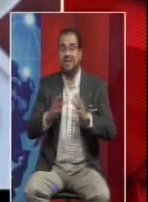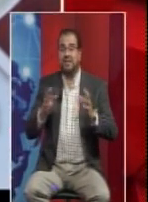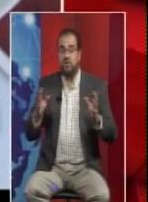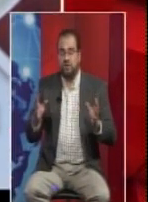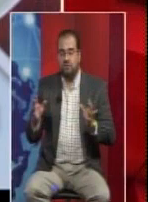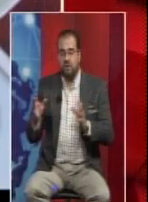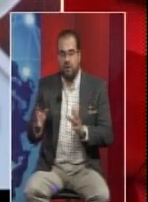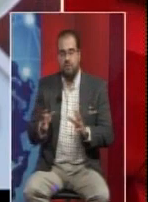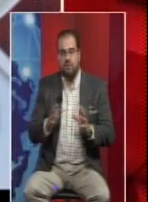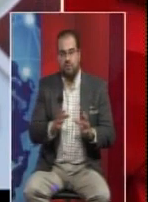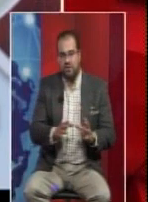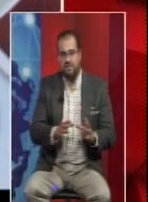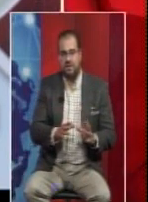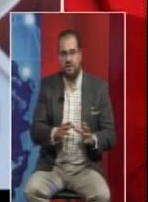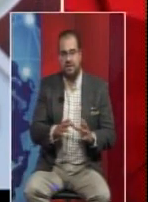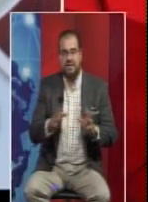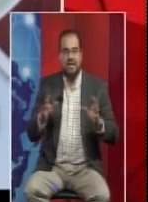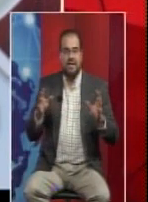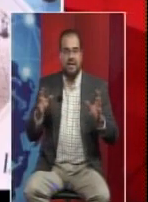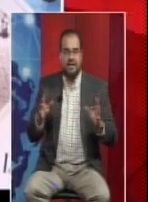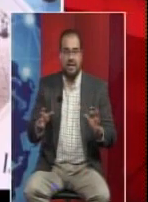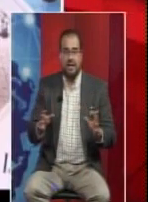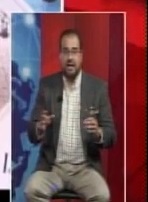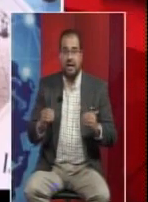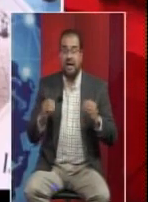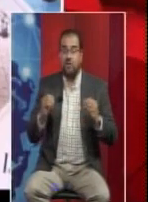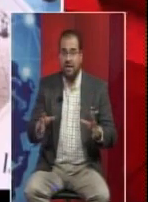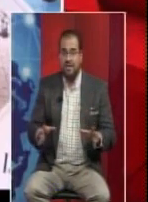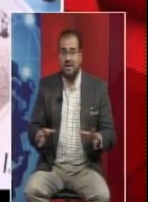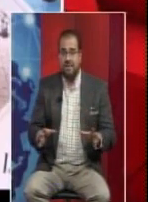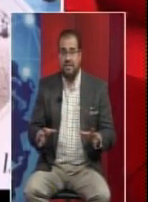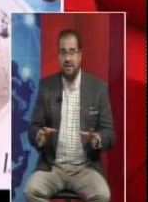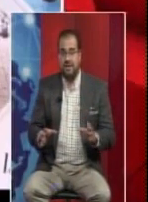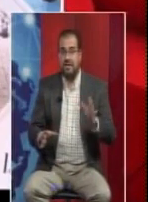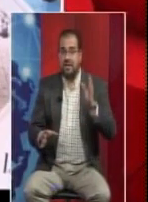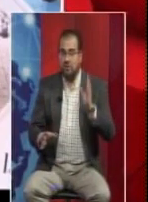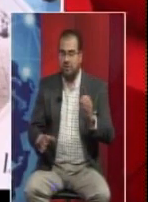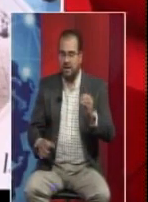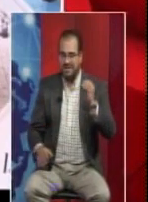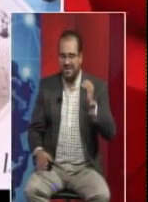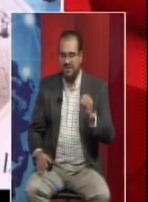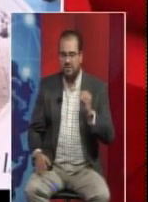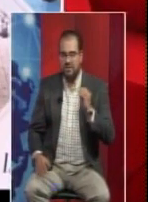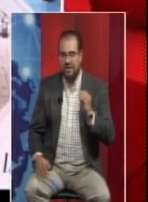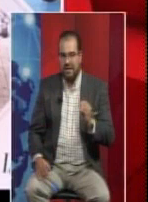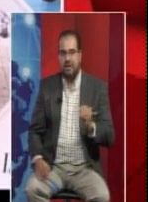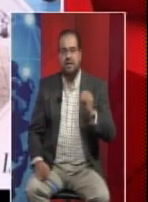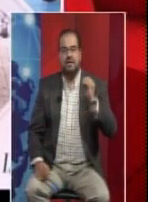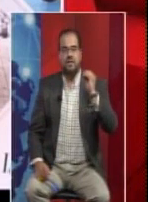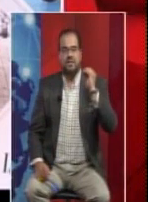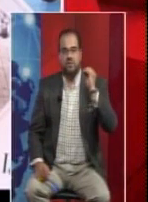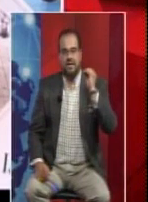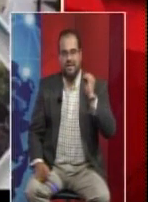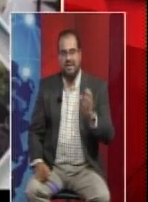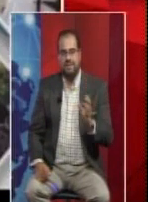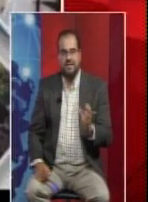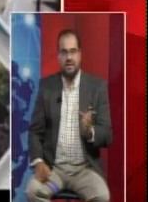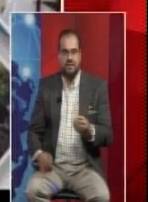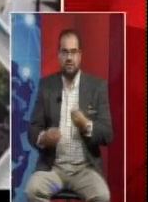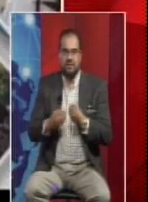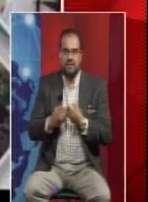un sector conformado por muchas personas que tienen alguna discapacidad y ojo, así es como se le llama, es una